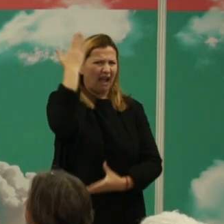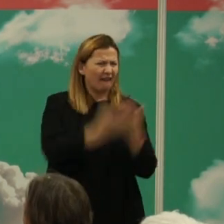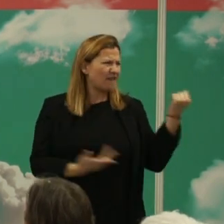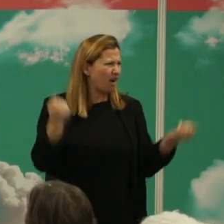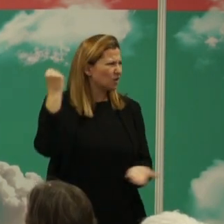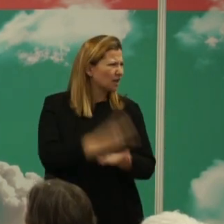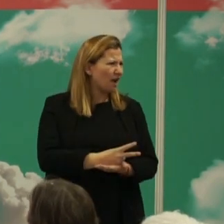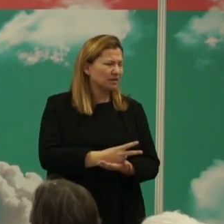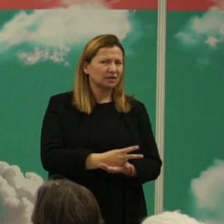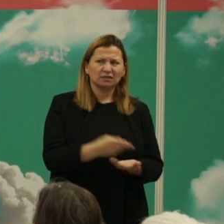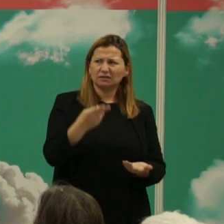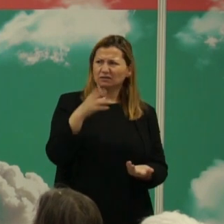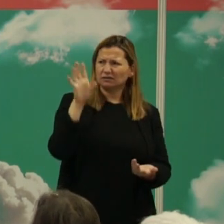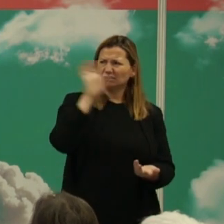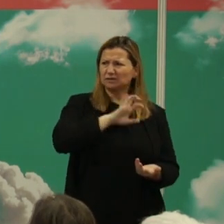es curioso